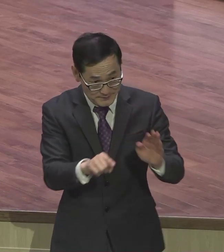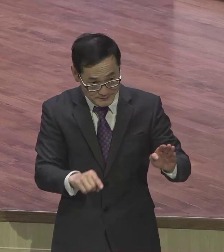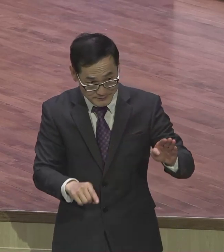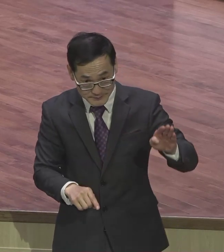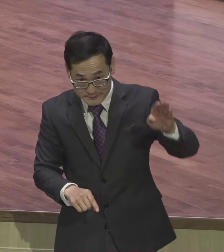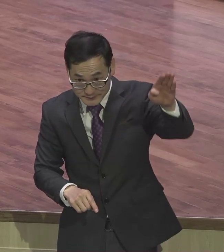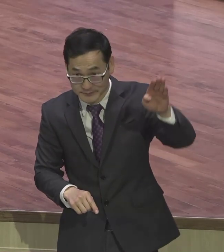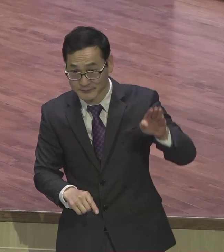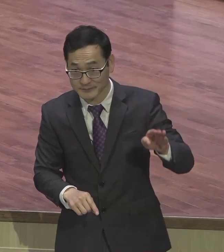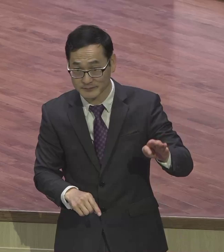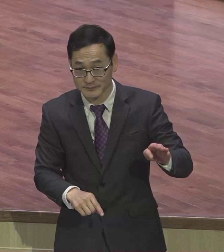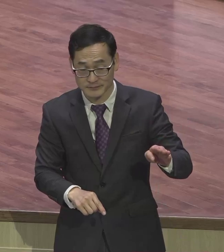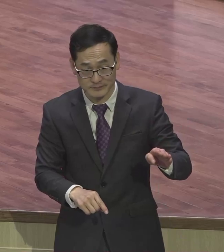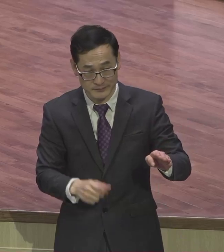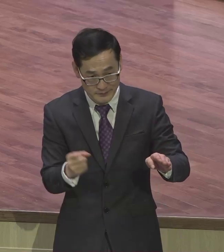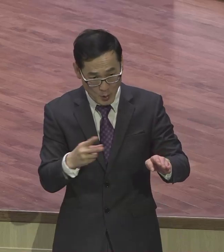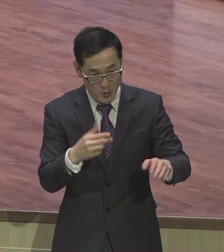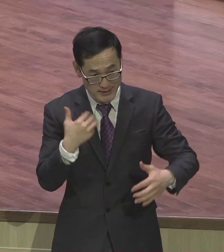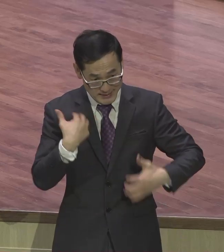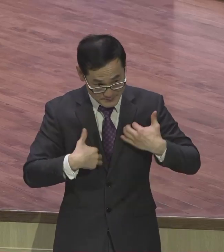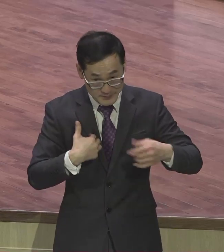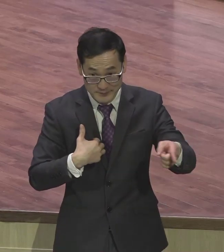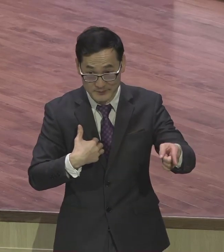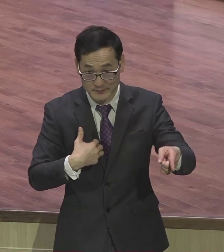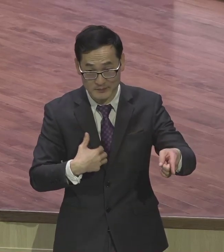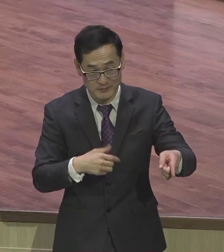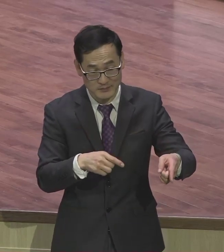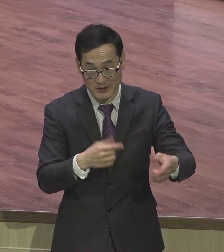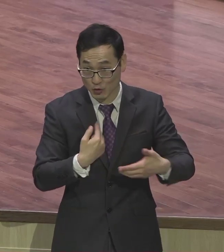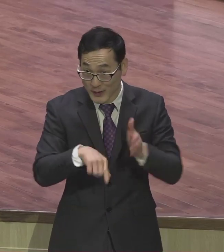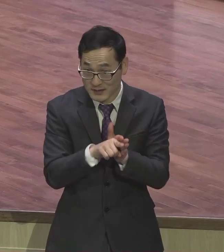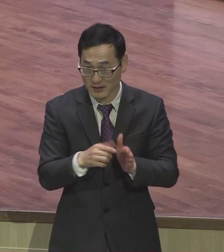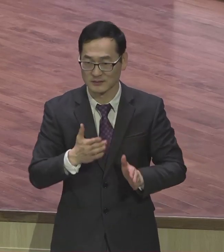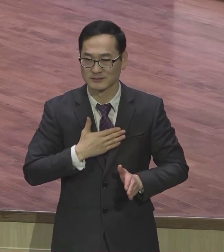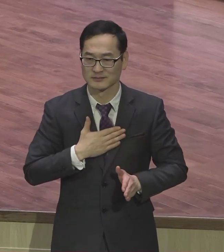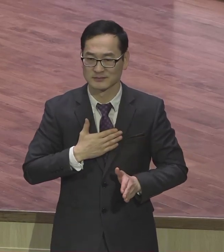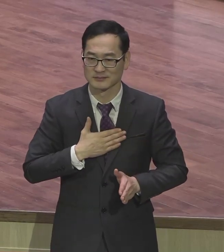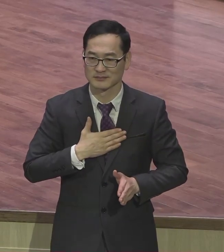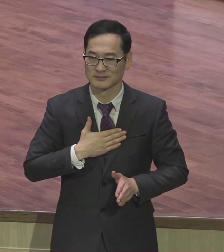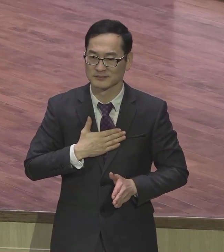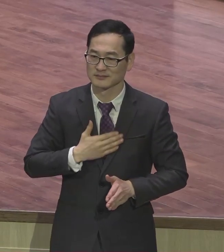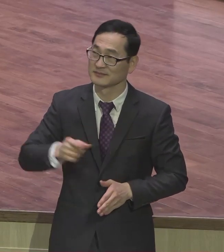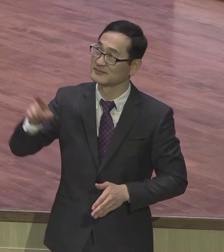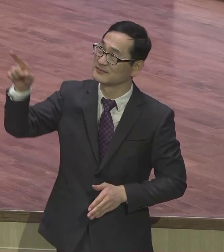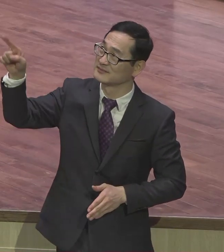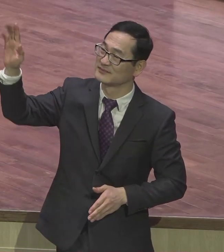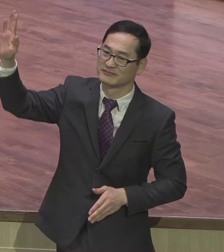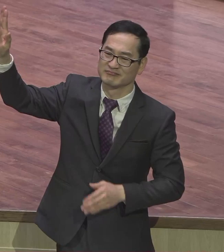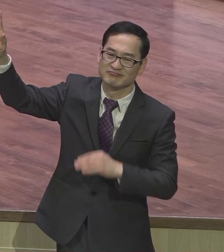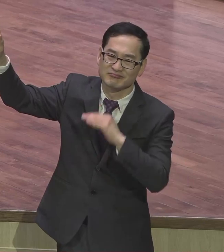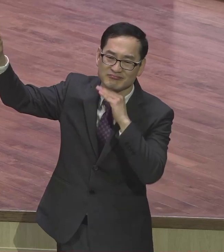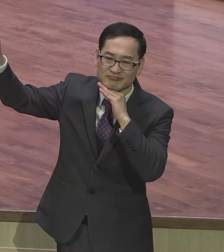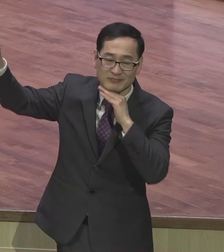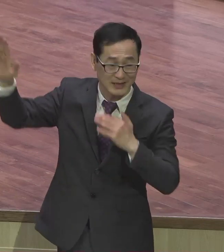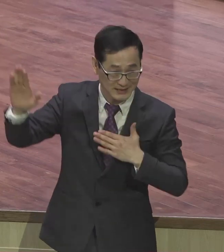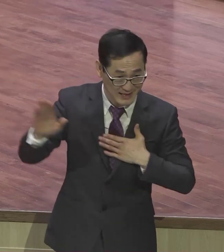기뻄을 위해서 자신이 자신이 그렇게 사는 것이 너희들에게 유익한 것이다